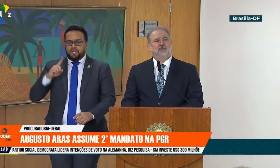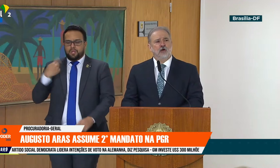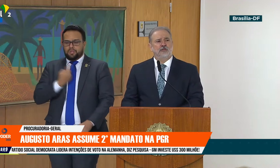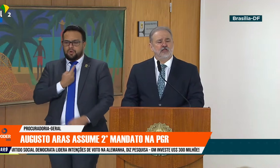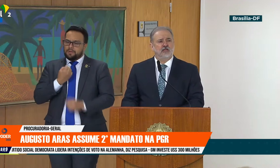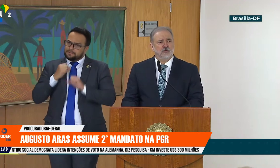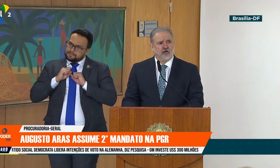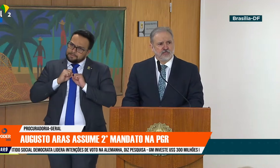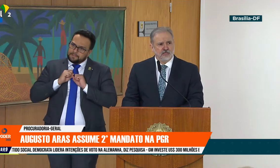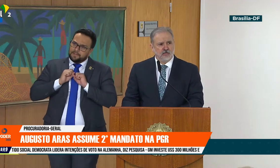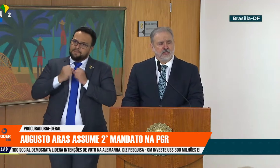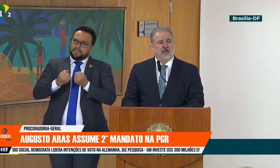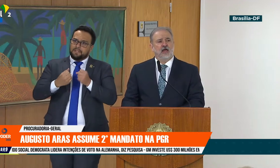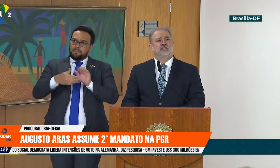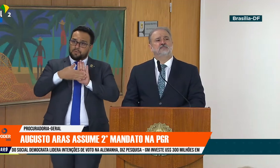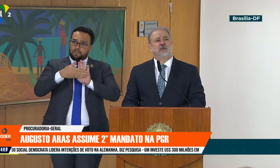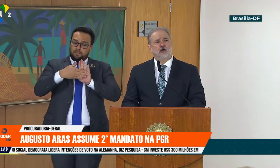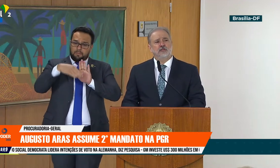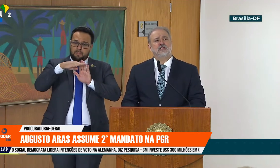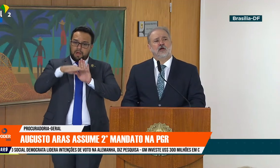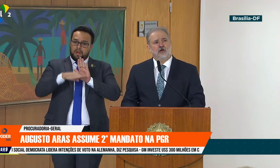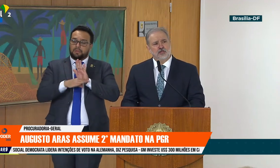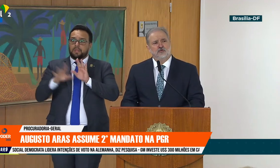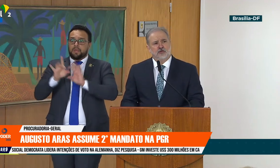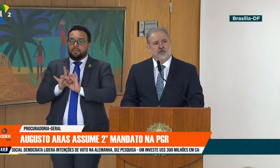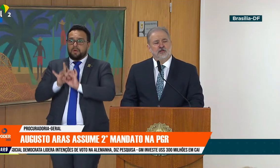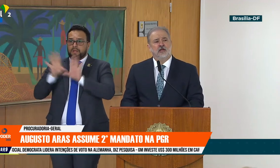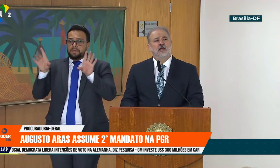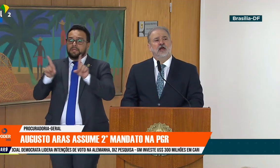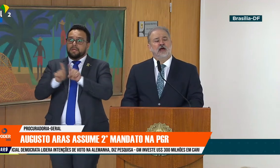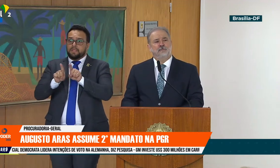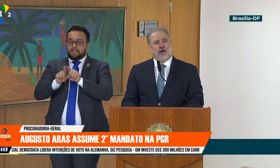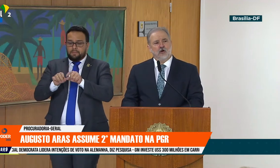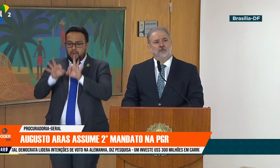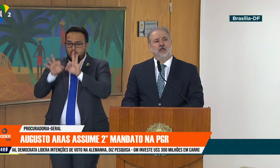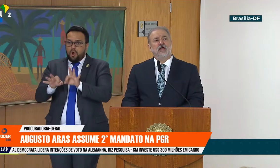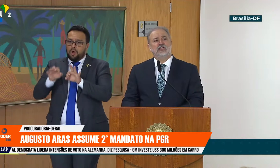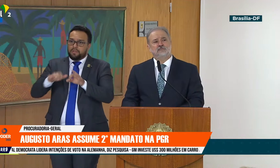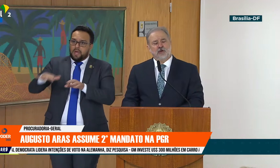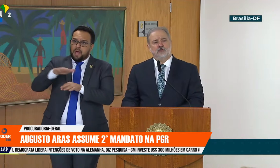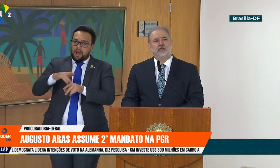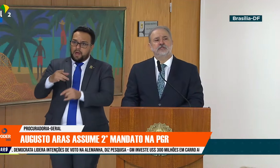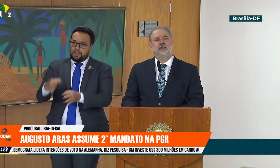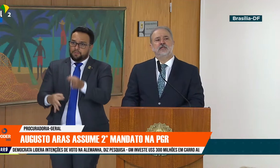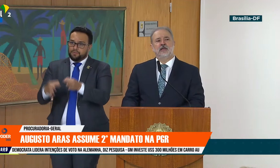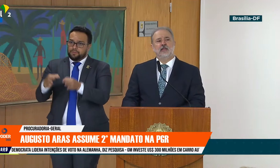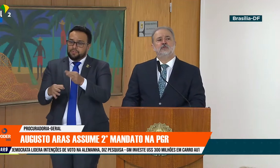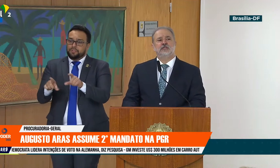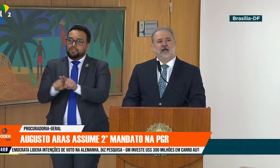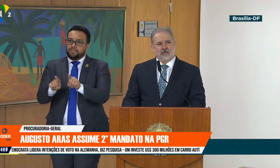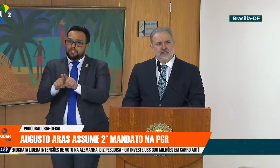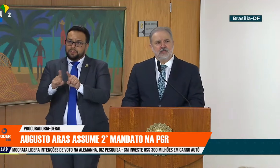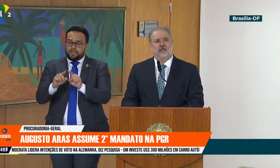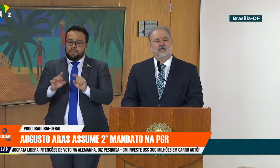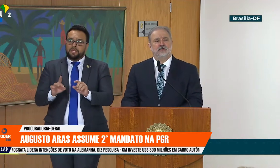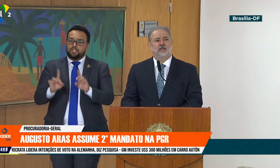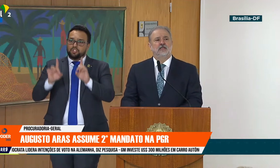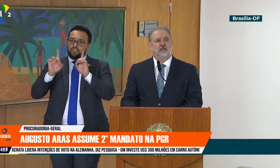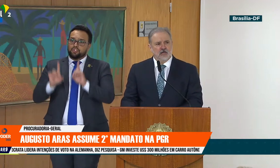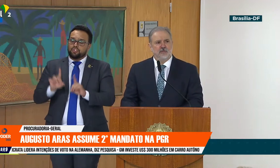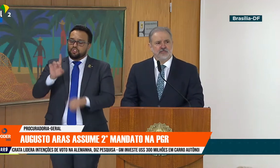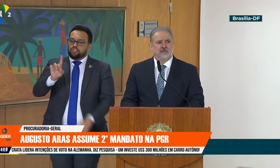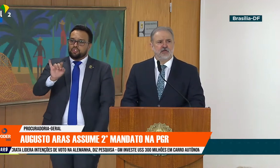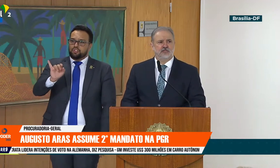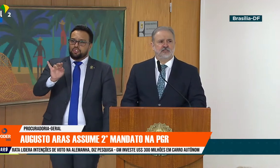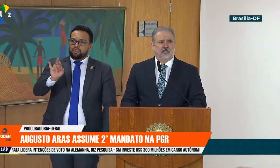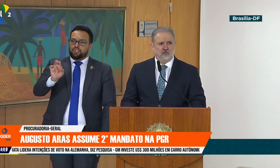as pautas da democracia, as pautas da ordem jurídica, as pautas de direitos e garantias